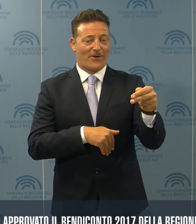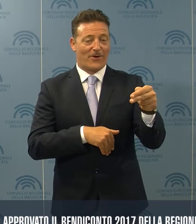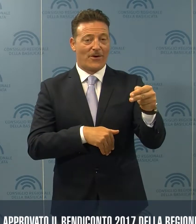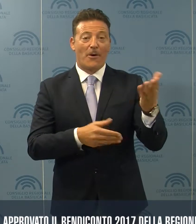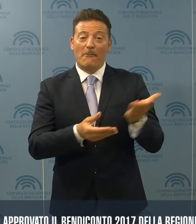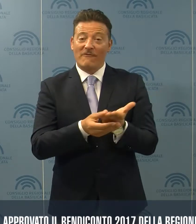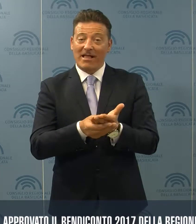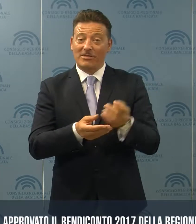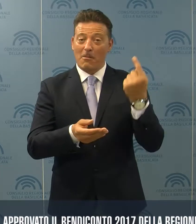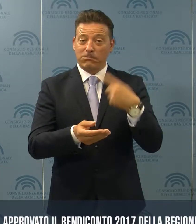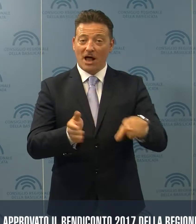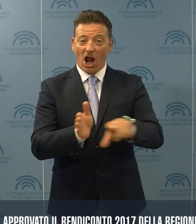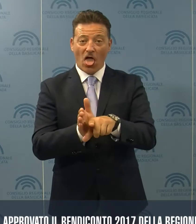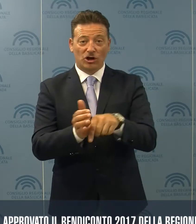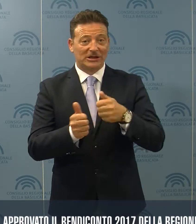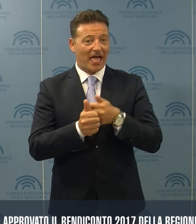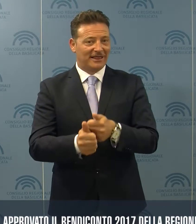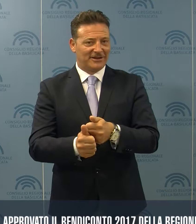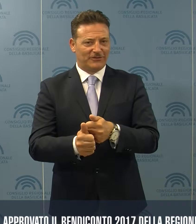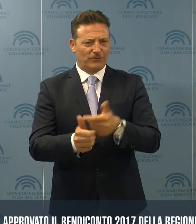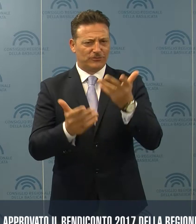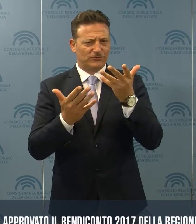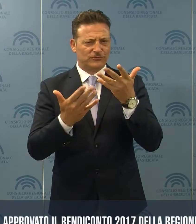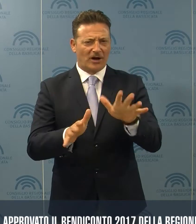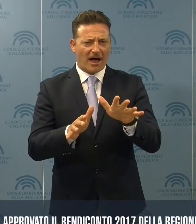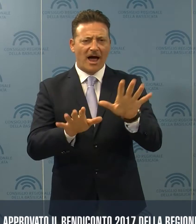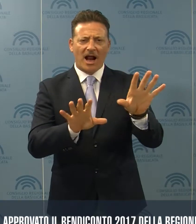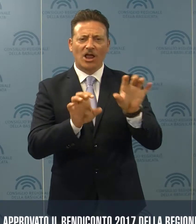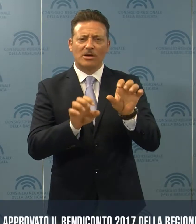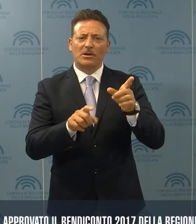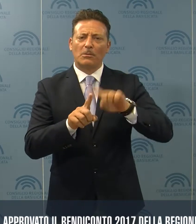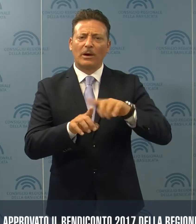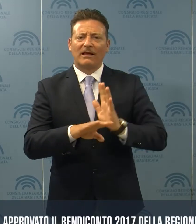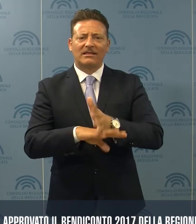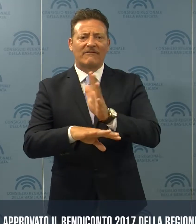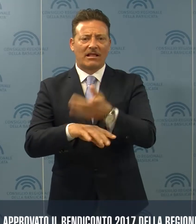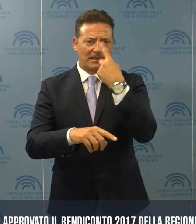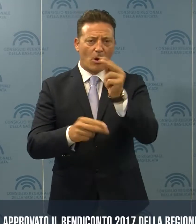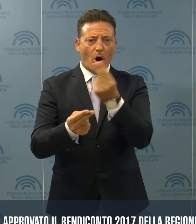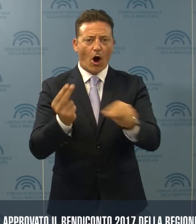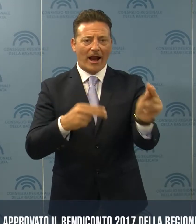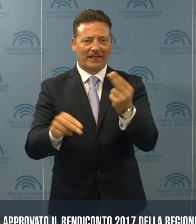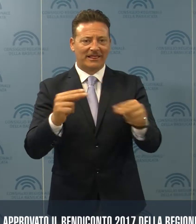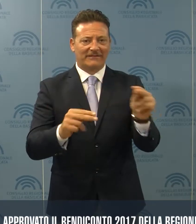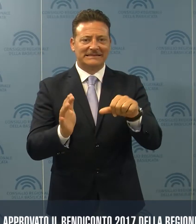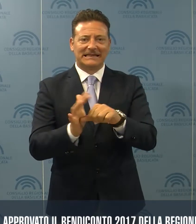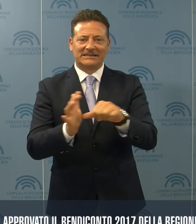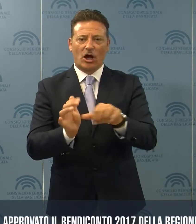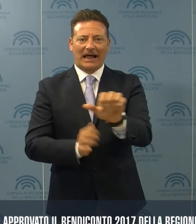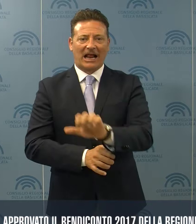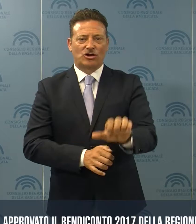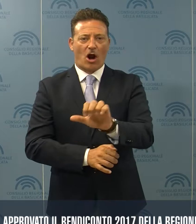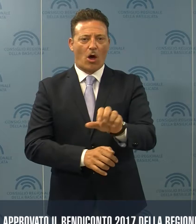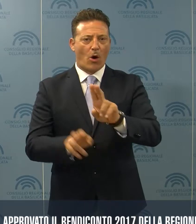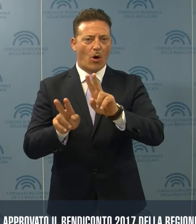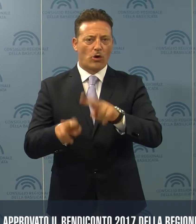provvedimento legislativo sono state recepite anche le misure correttive della sezione regionale